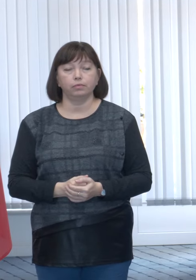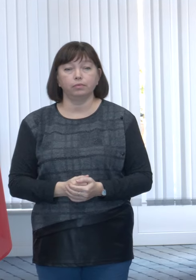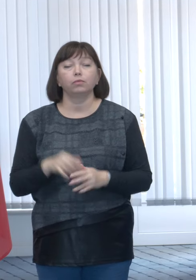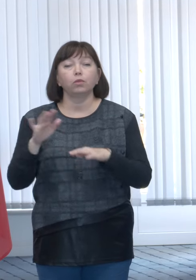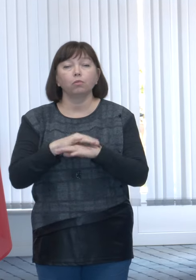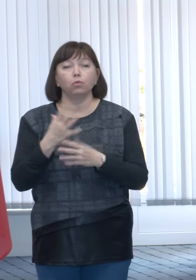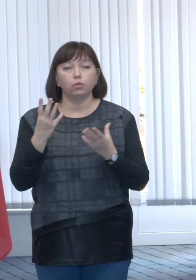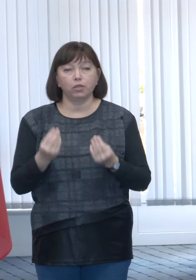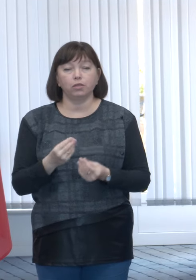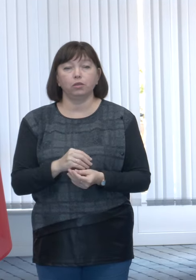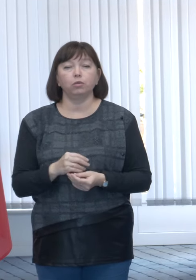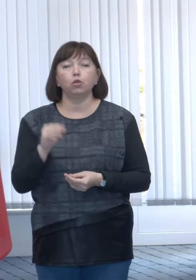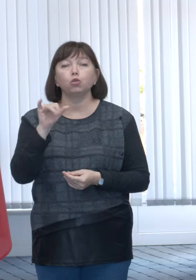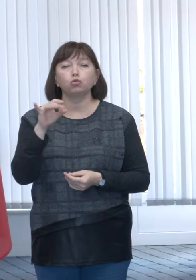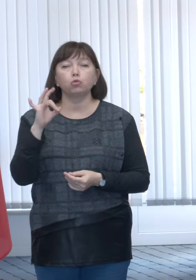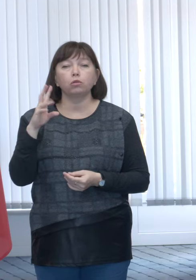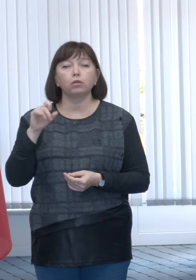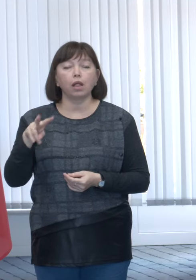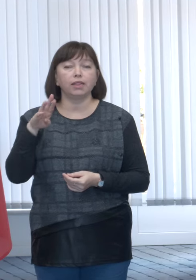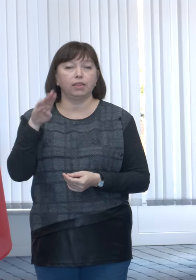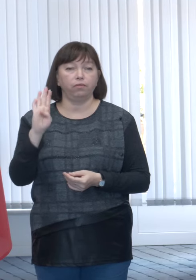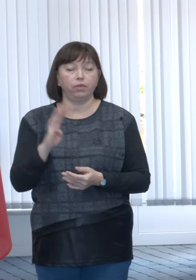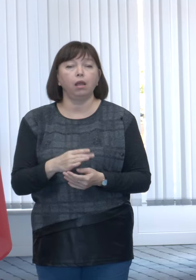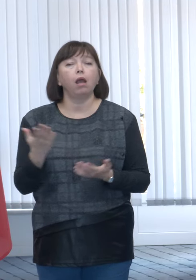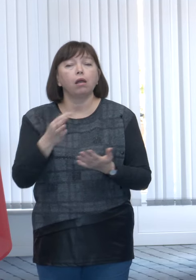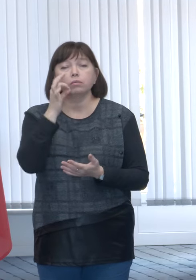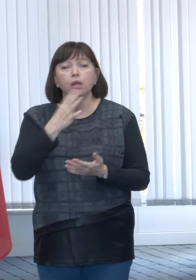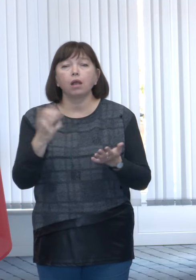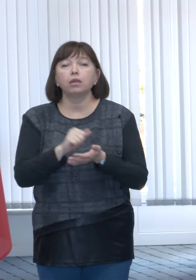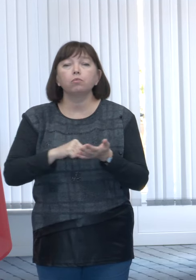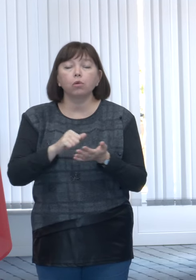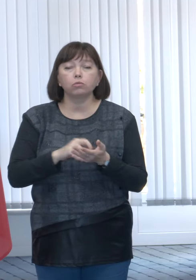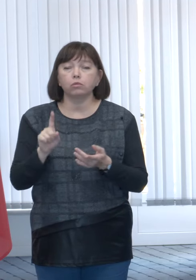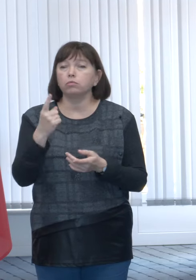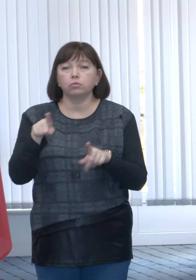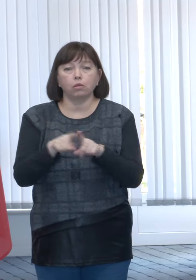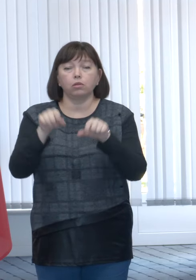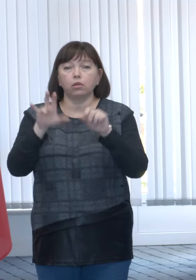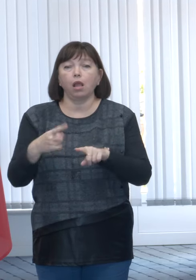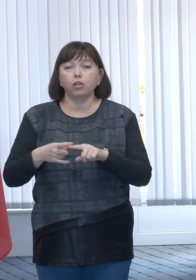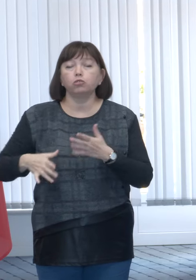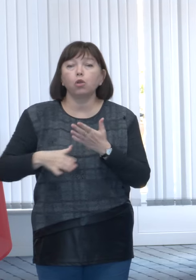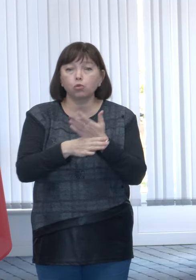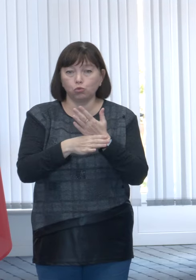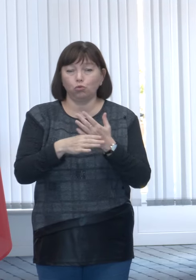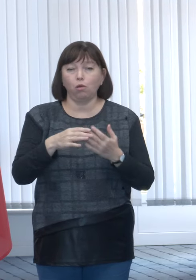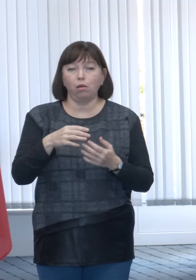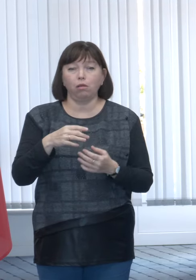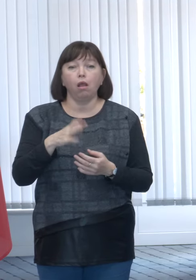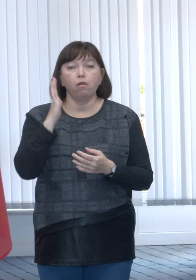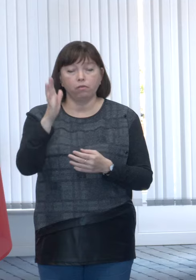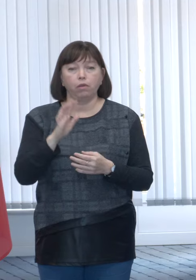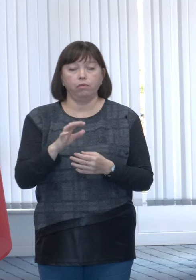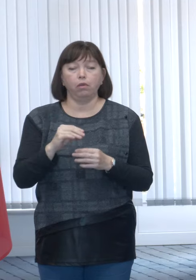Vreau să facă nici un cot să fie în altele. Domnului, să ne spuneți, deci, care sunt motivele pentru care s-a decis că acest ajutor la contor să fie